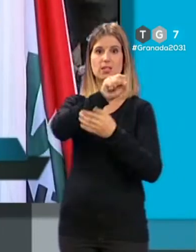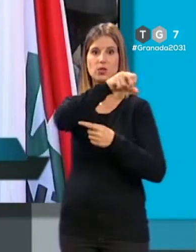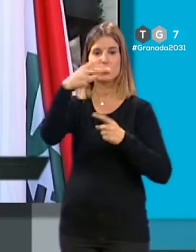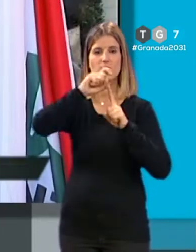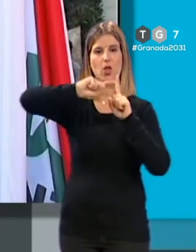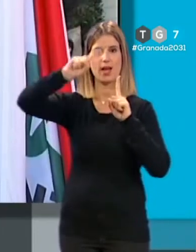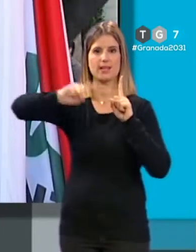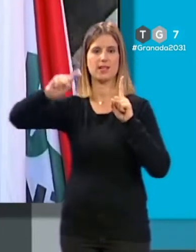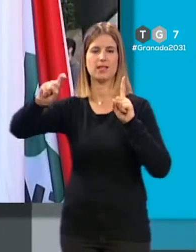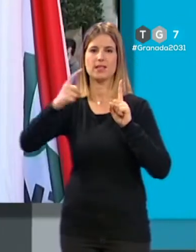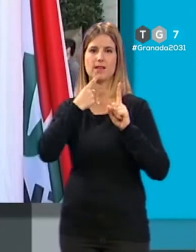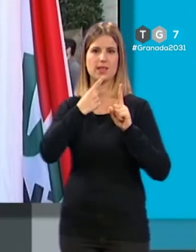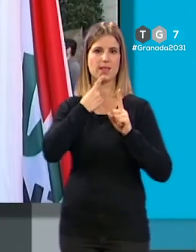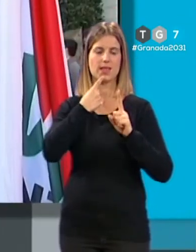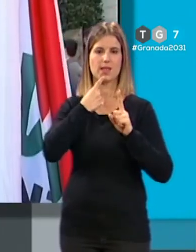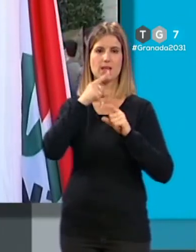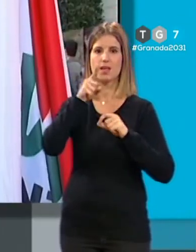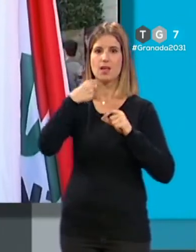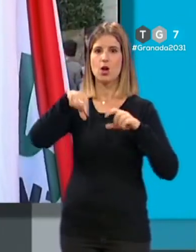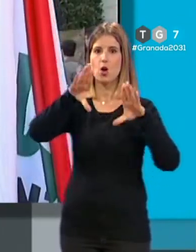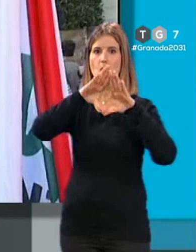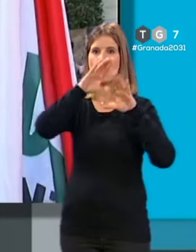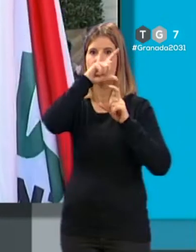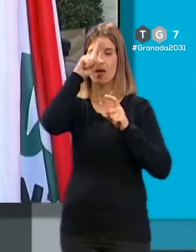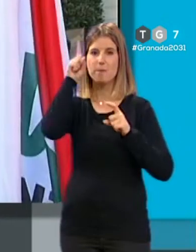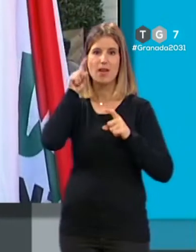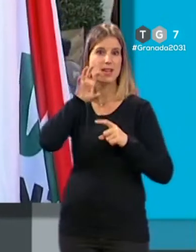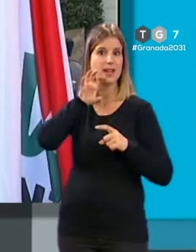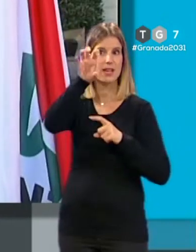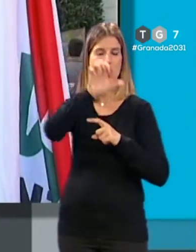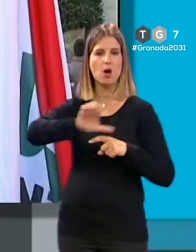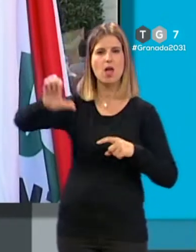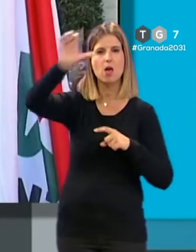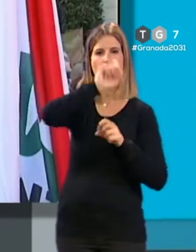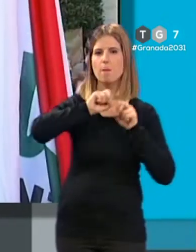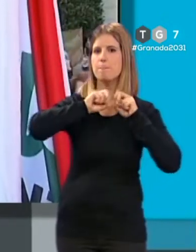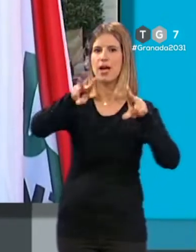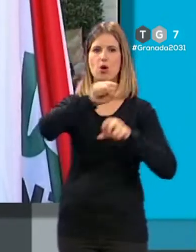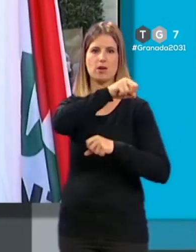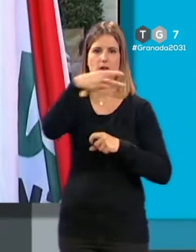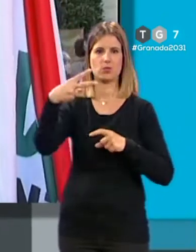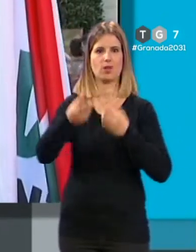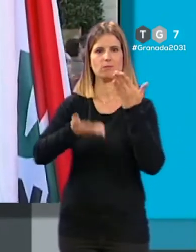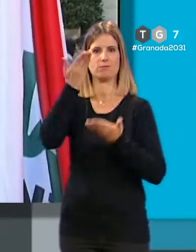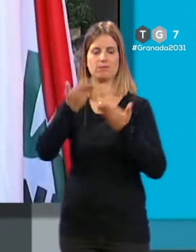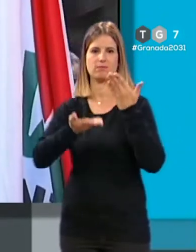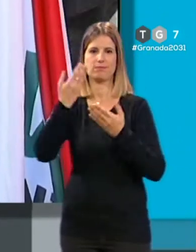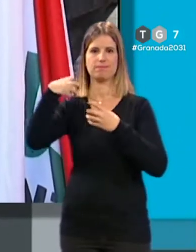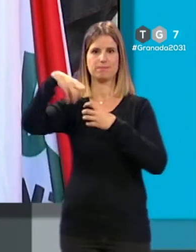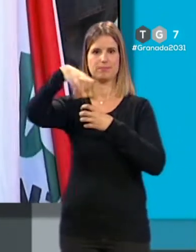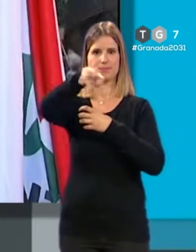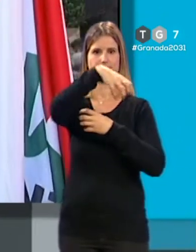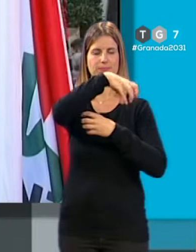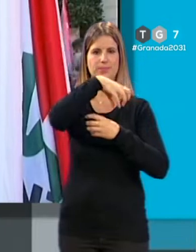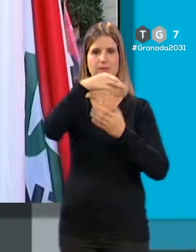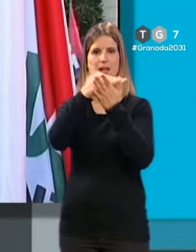estadísticas ya te dicen que la comunidad la región de toda Europa que peores resultados tiene respecto a la segregación escolar